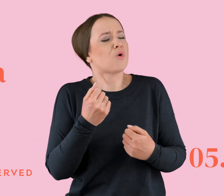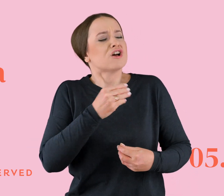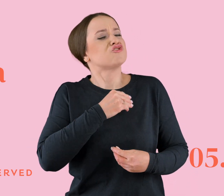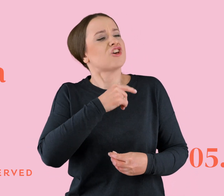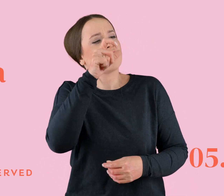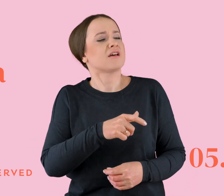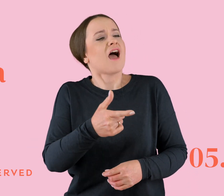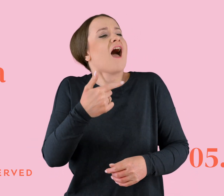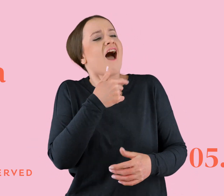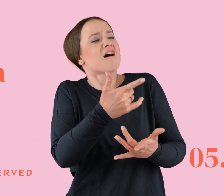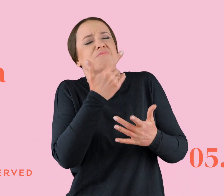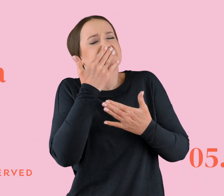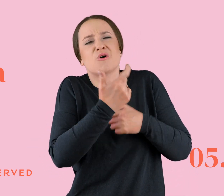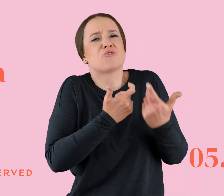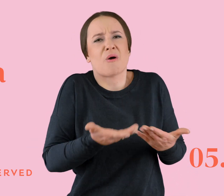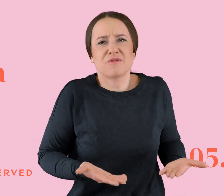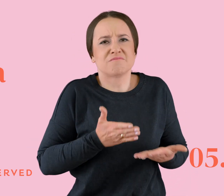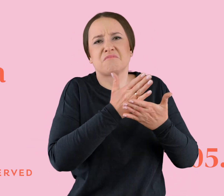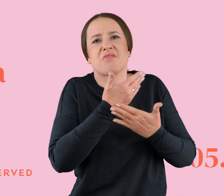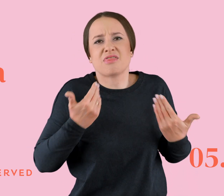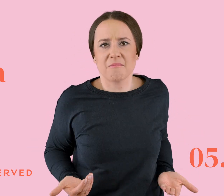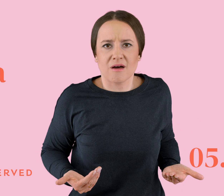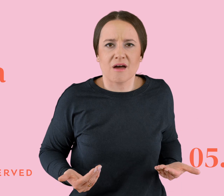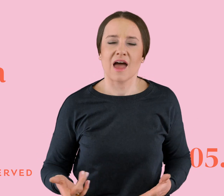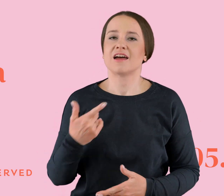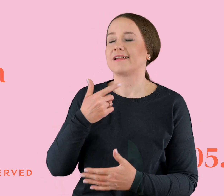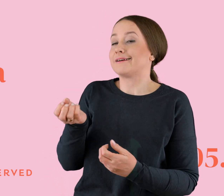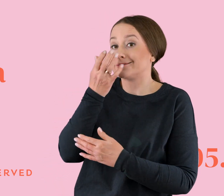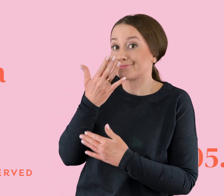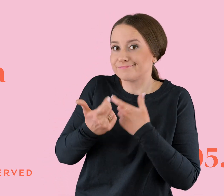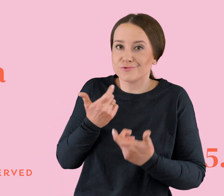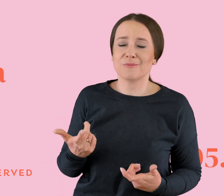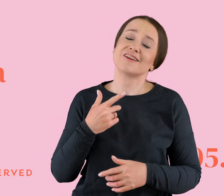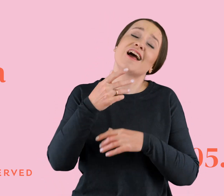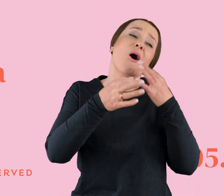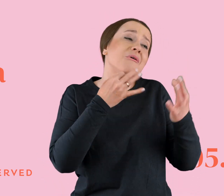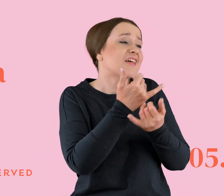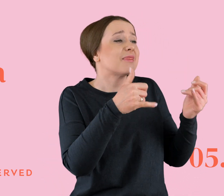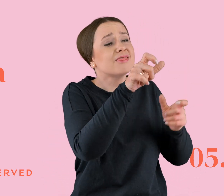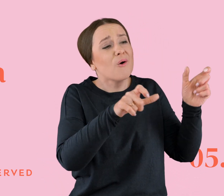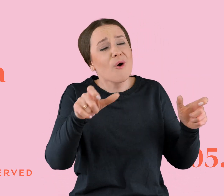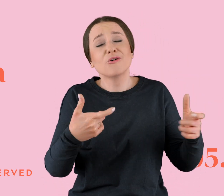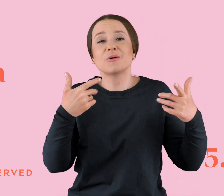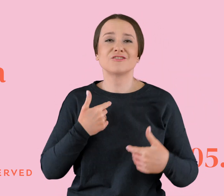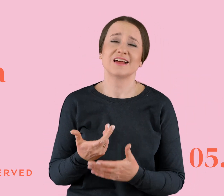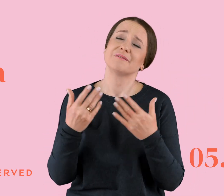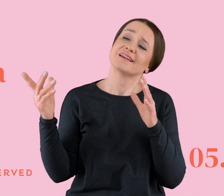zawodzę. No ale przed znajomem mi oczywiście zgrywałam pajaca. No i opisywałam naszą relację w pięknych barwach. Że my jesteśmy sobie pisani. A kiedy